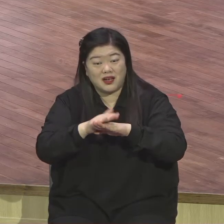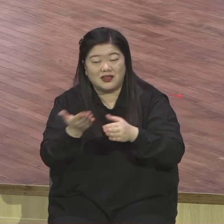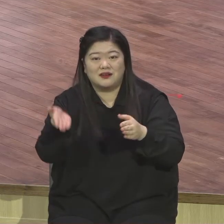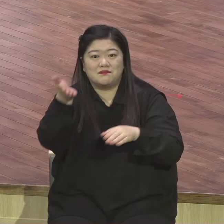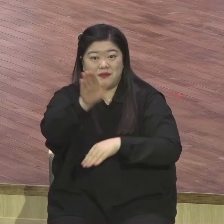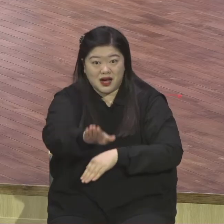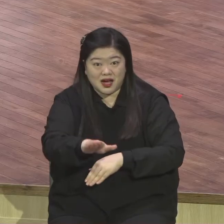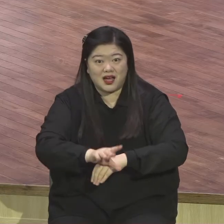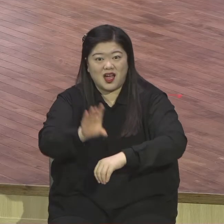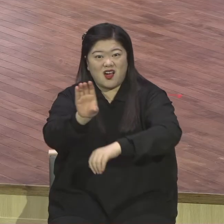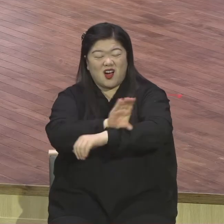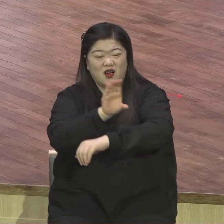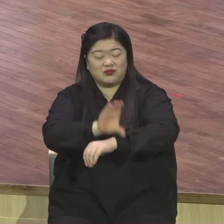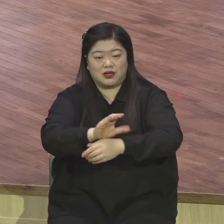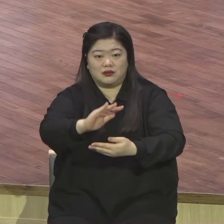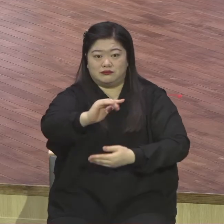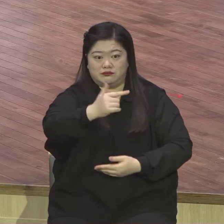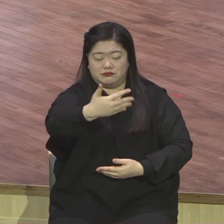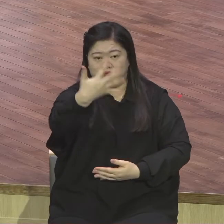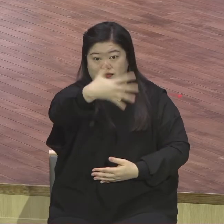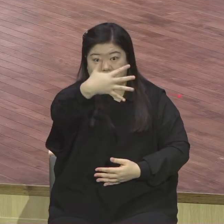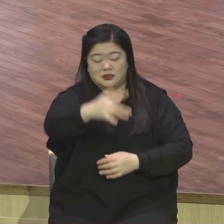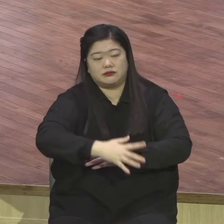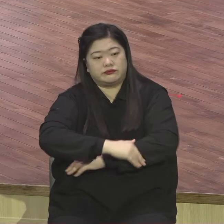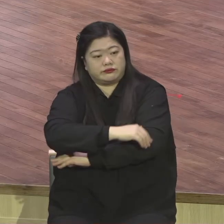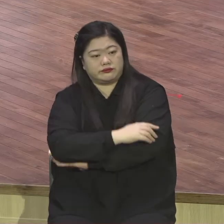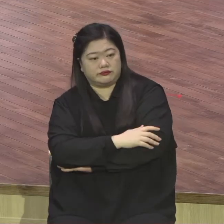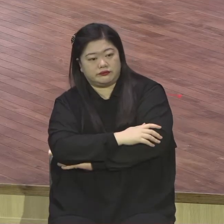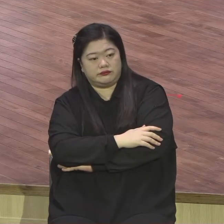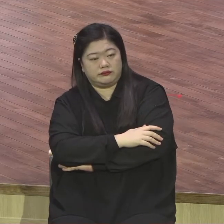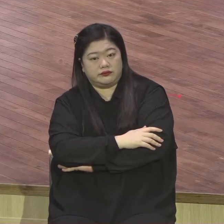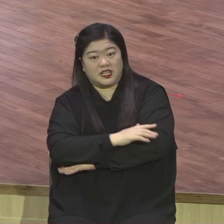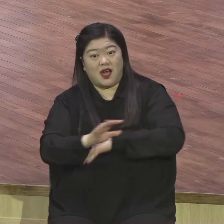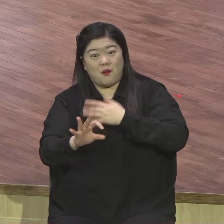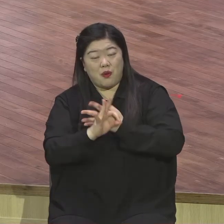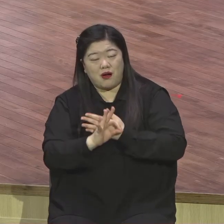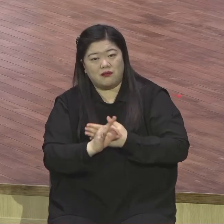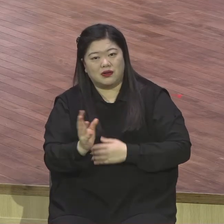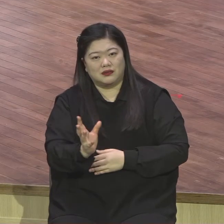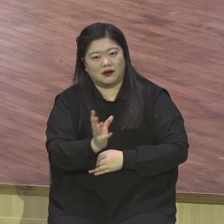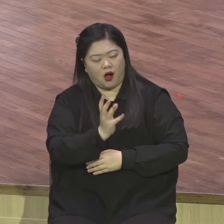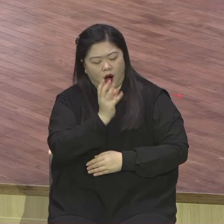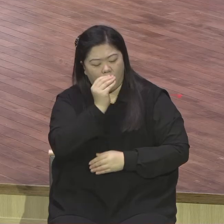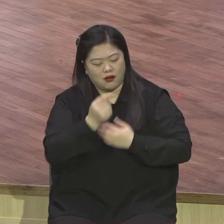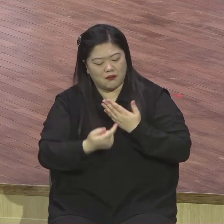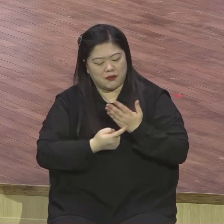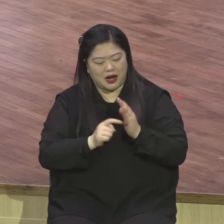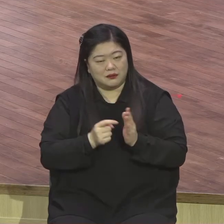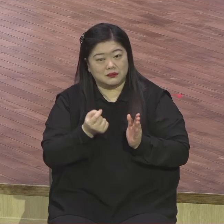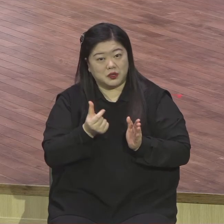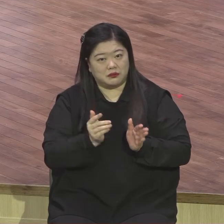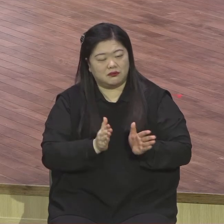드리면 교회 같지도 않고 거룩한 마음도 또 마음의 자세도 흔들릴 수 있습니다. 그럴수록